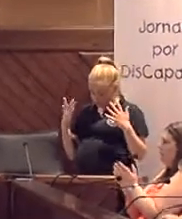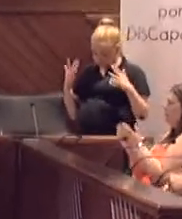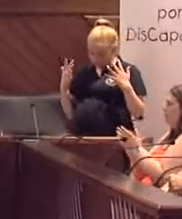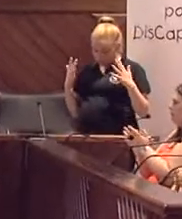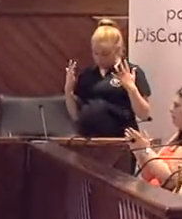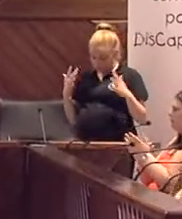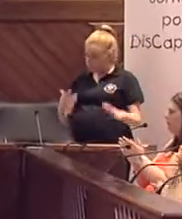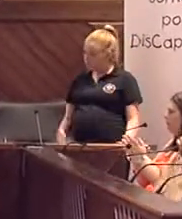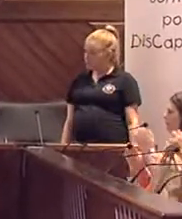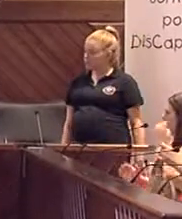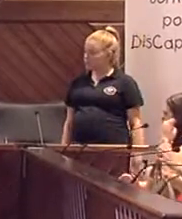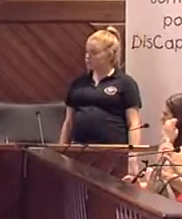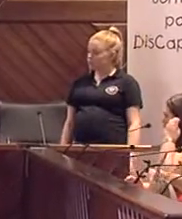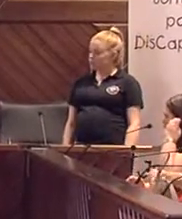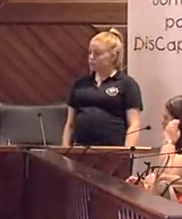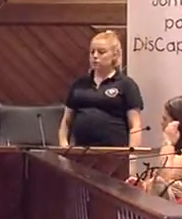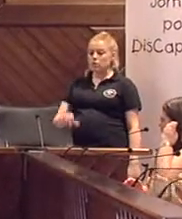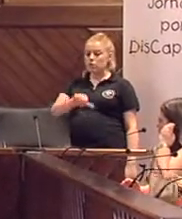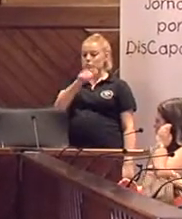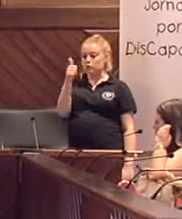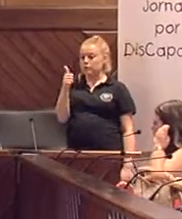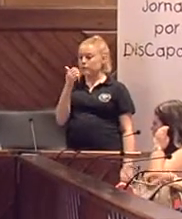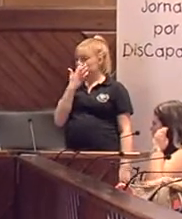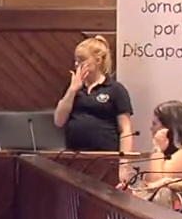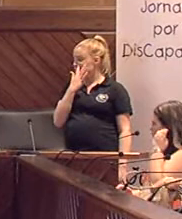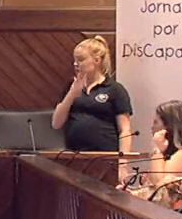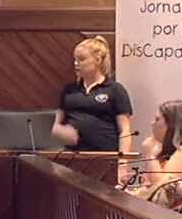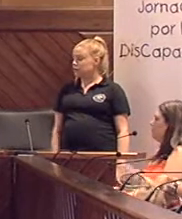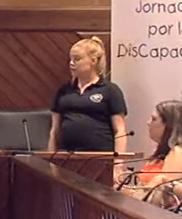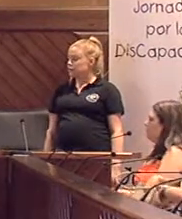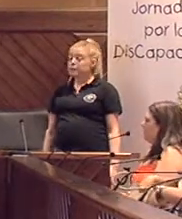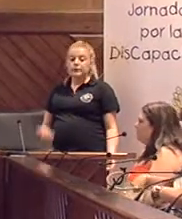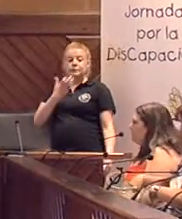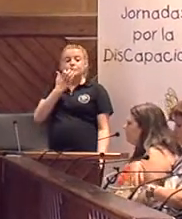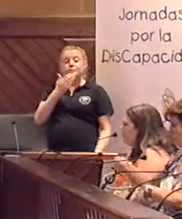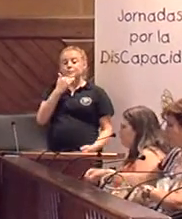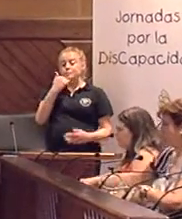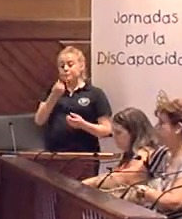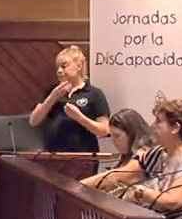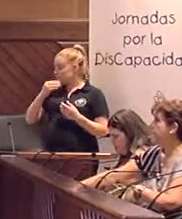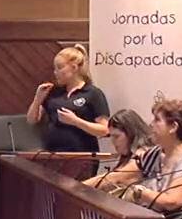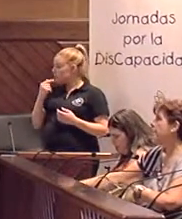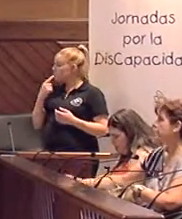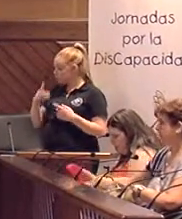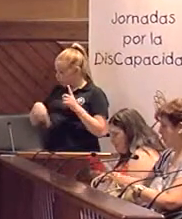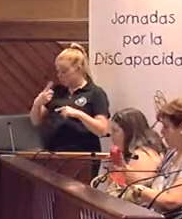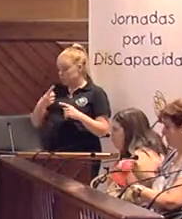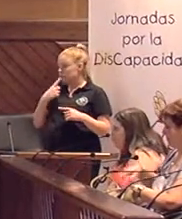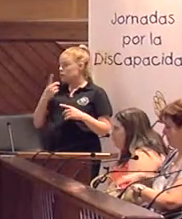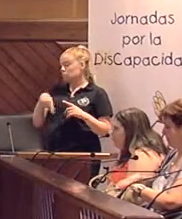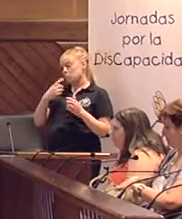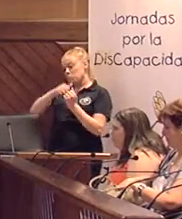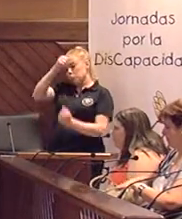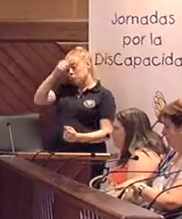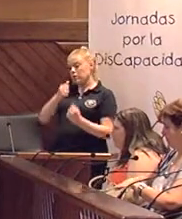Si os parece bien, si os parece bien, aprobamos este manifiesto y si tenéis que hacer alguna puntualización, luego se puede también retocar en